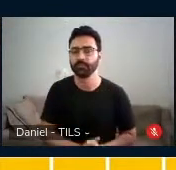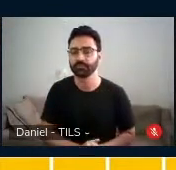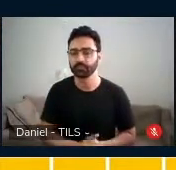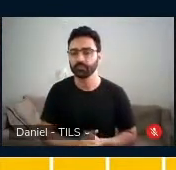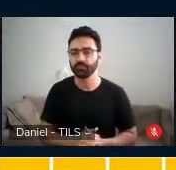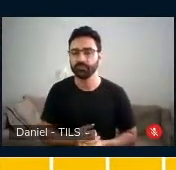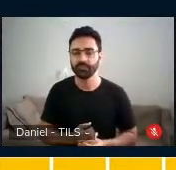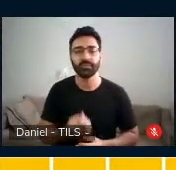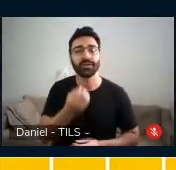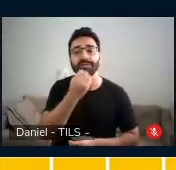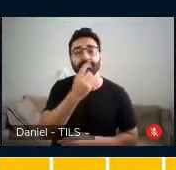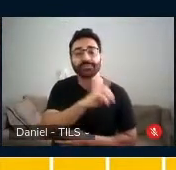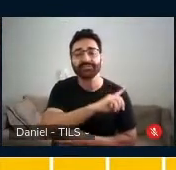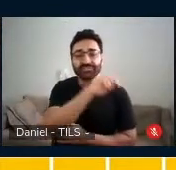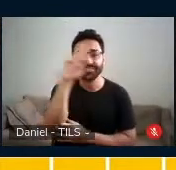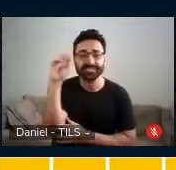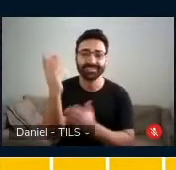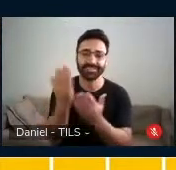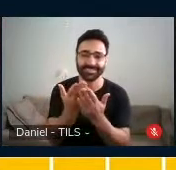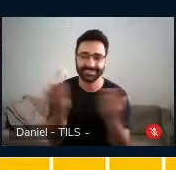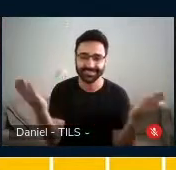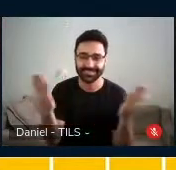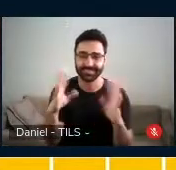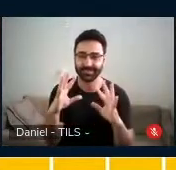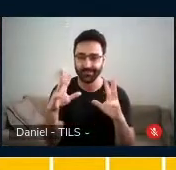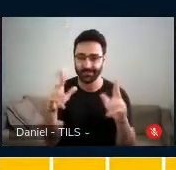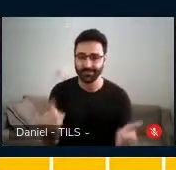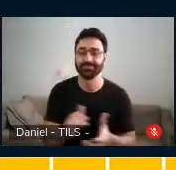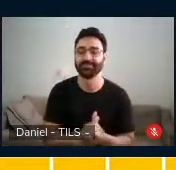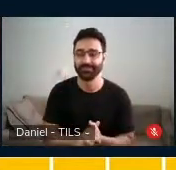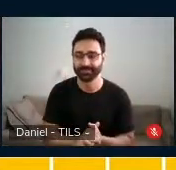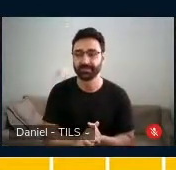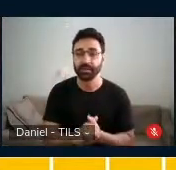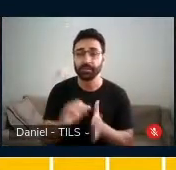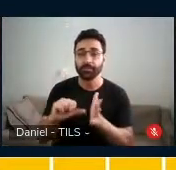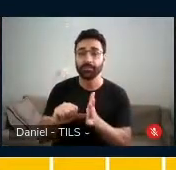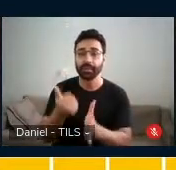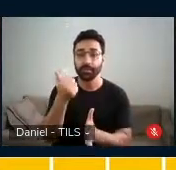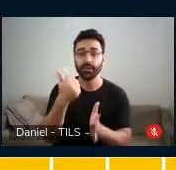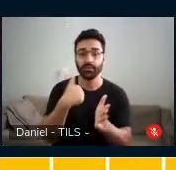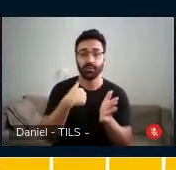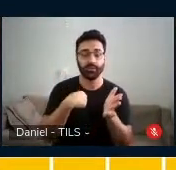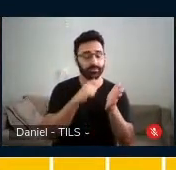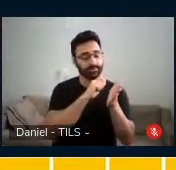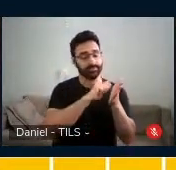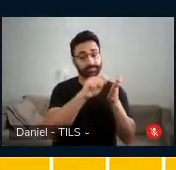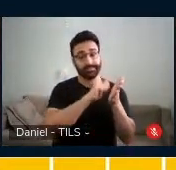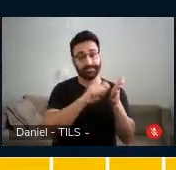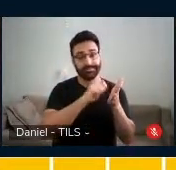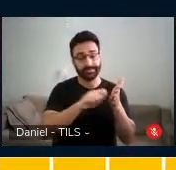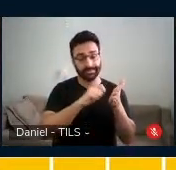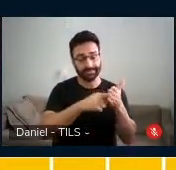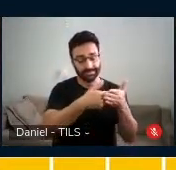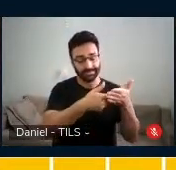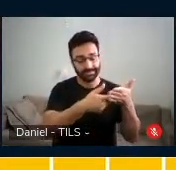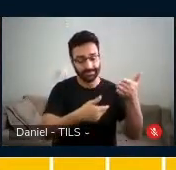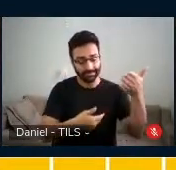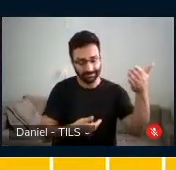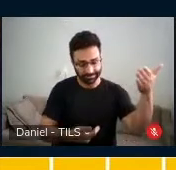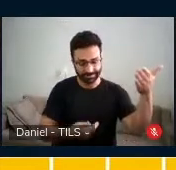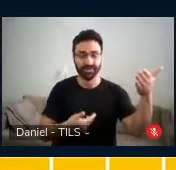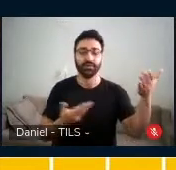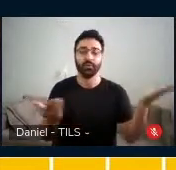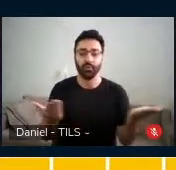Bom dia a todos e todas. Primeiro, quero... Eu até fiz aqui por escrito, porque é um dia muito especial, né?